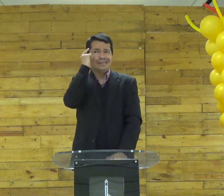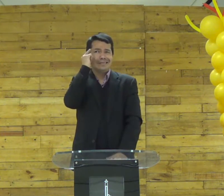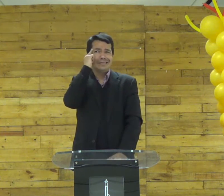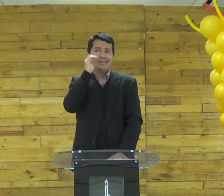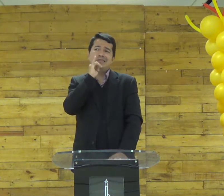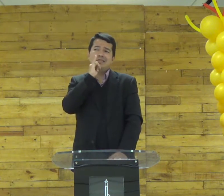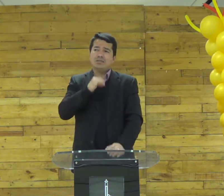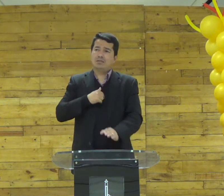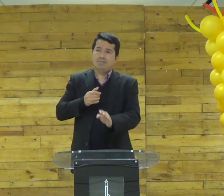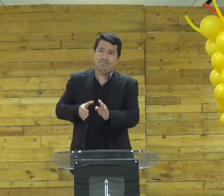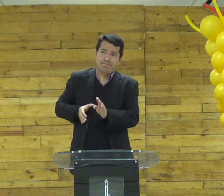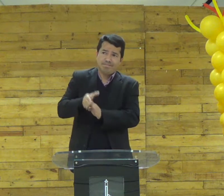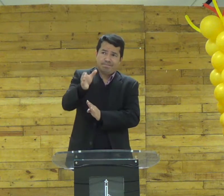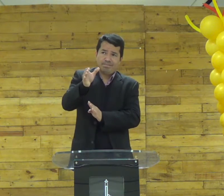se você por exemplo